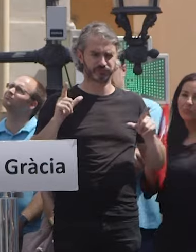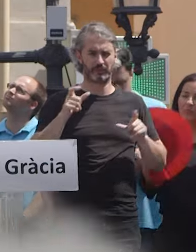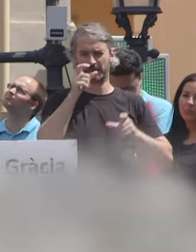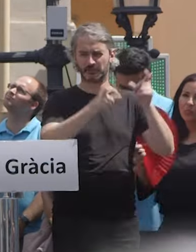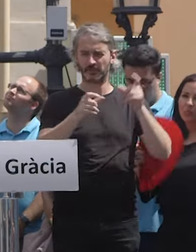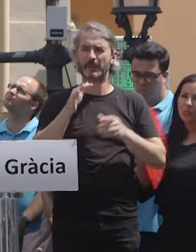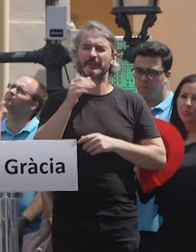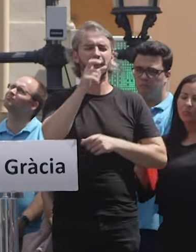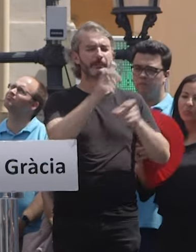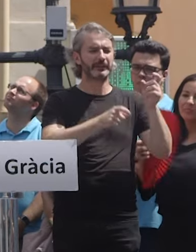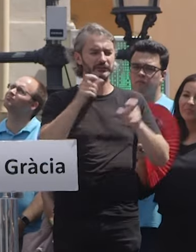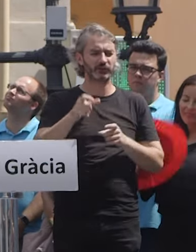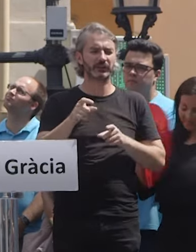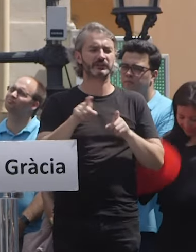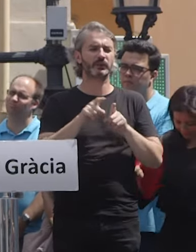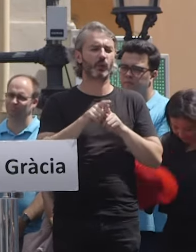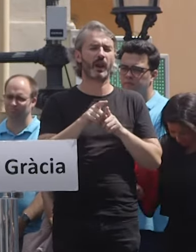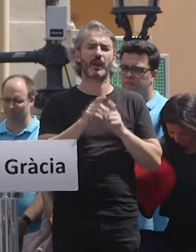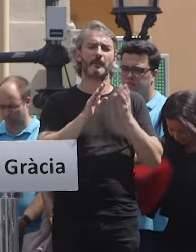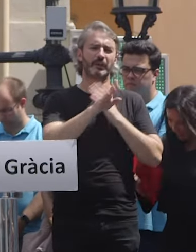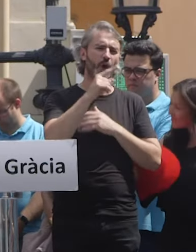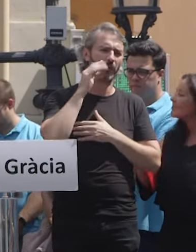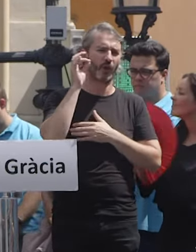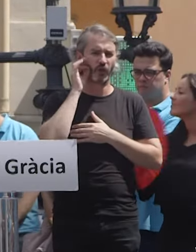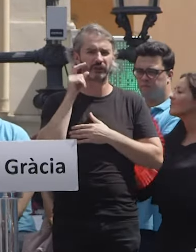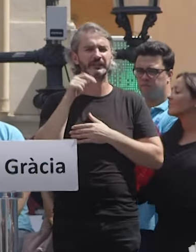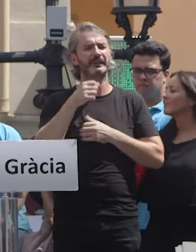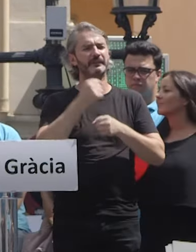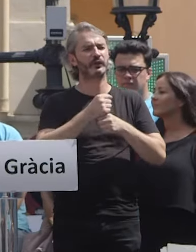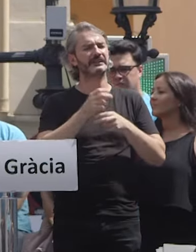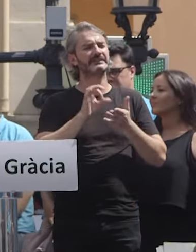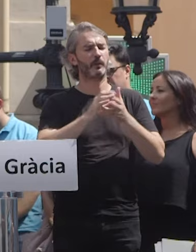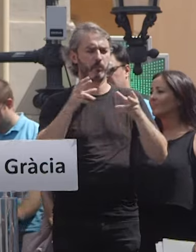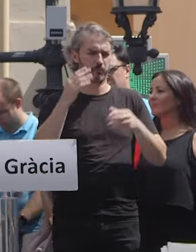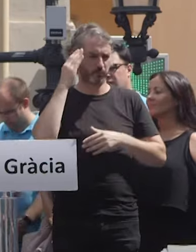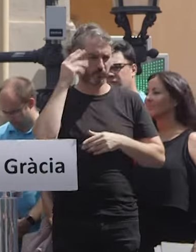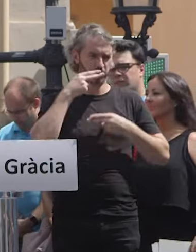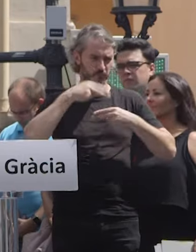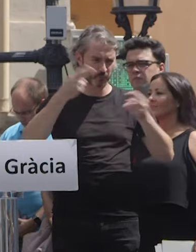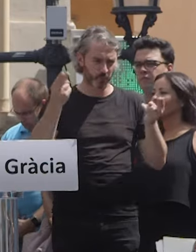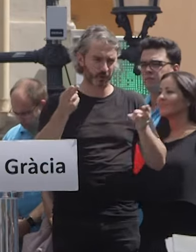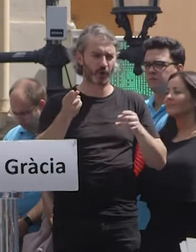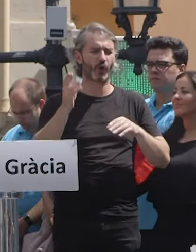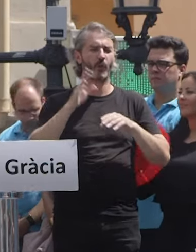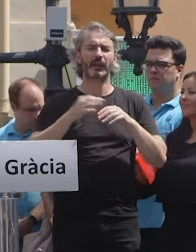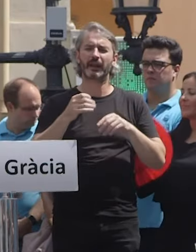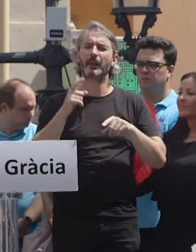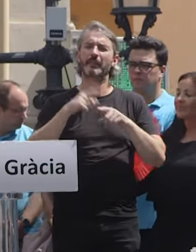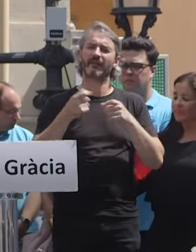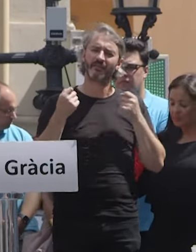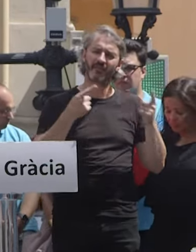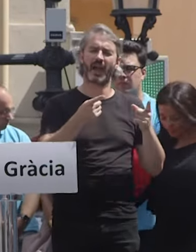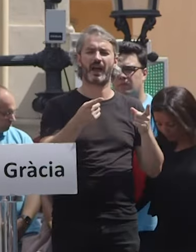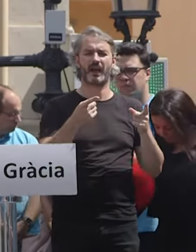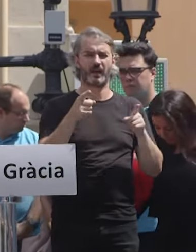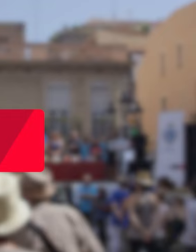per a aquelles persones, per a aquells veïns i veïnes i per a aquells treballadors dels serveis públics que han protagonitzat els moments més difícils donant suport a qui